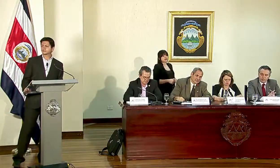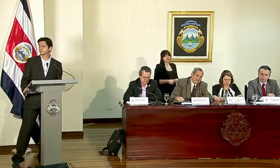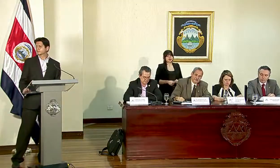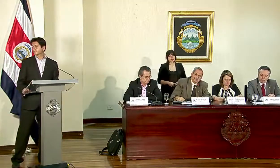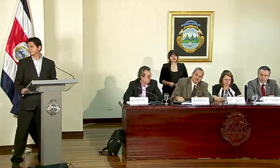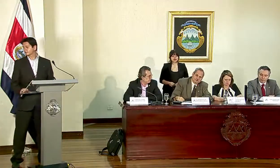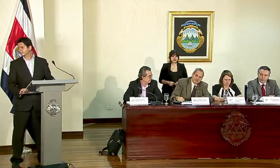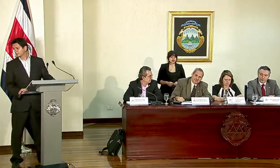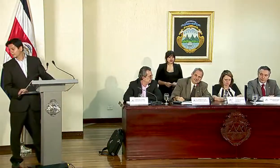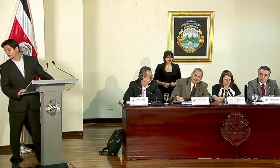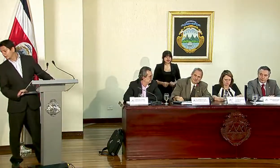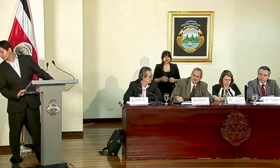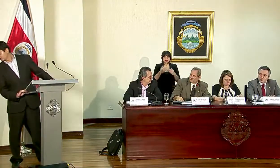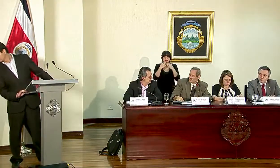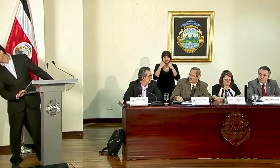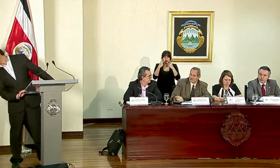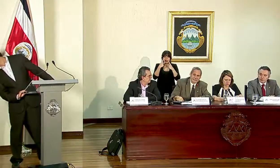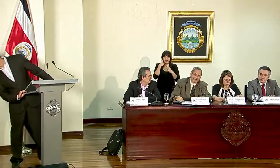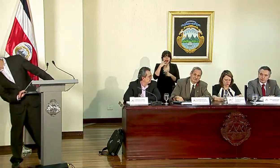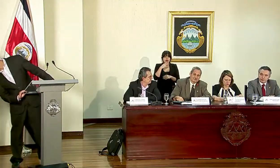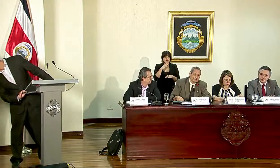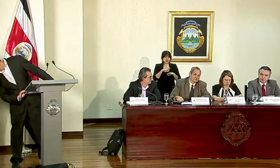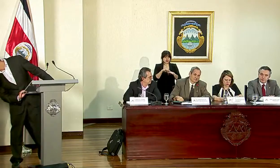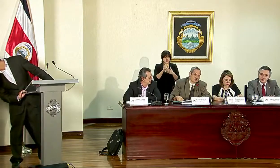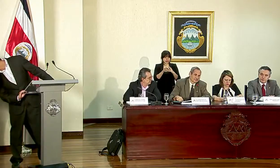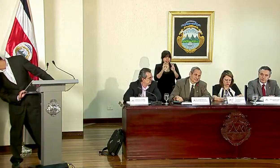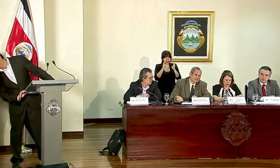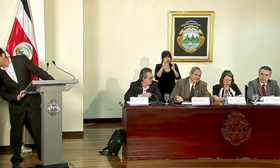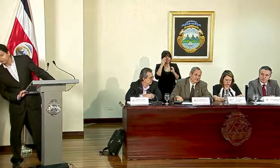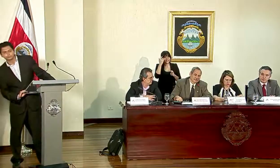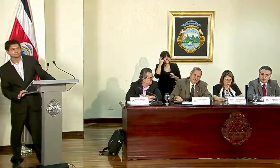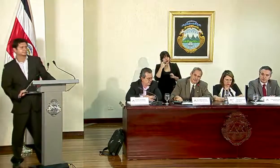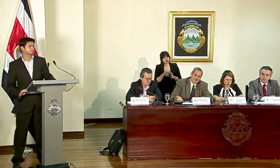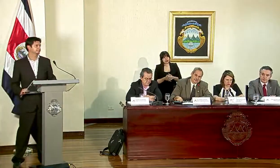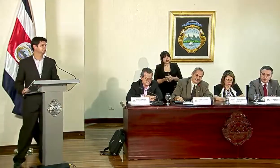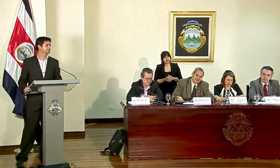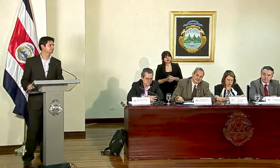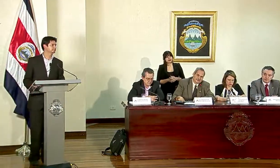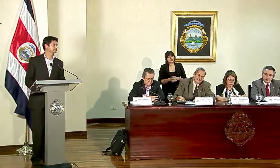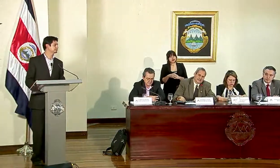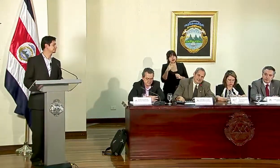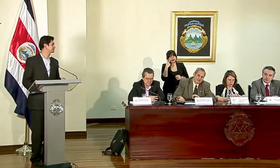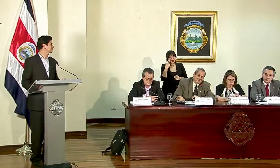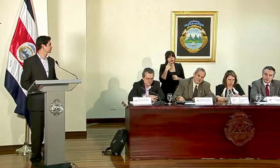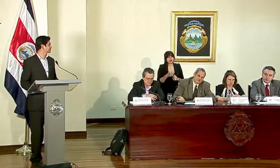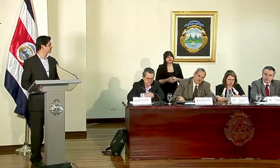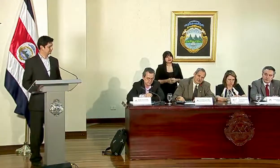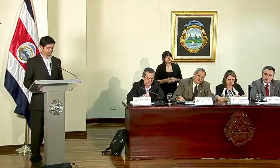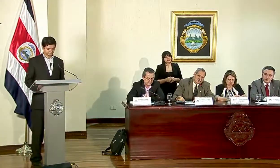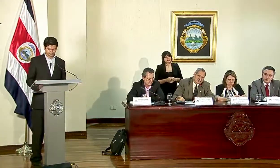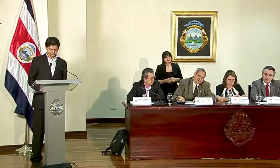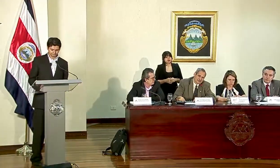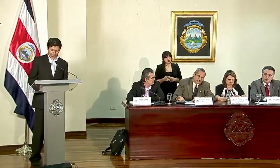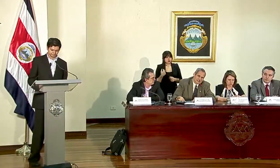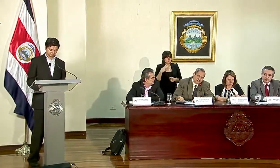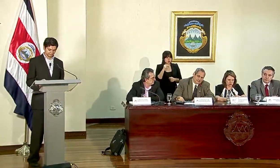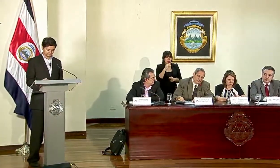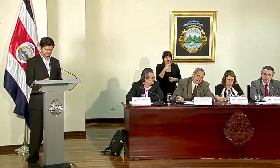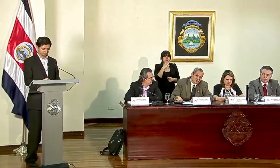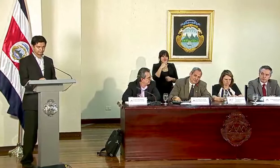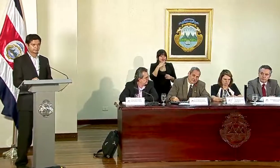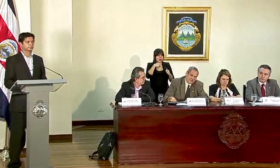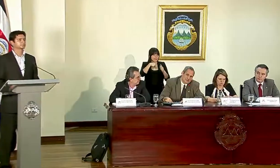Me alegra que me dé la oportunidad de referirme a ese tema, porque, a ver, no estamos hablando de